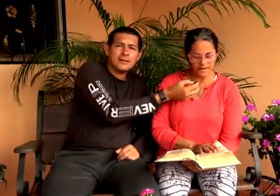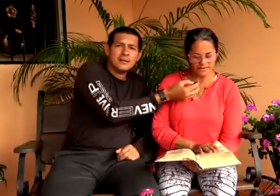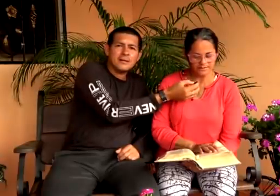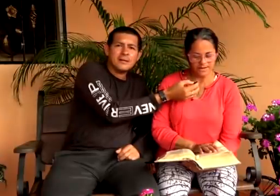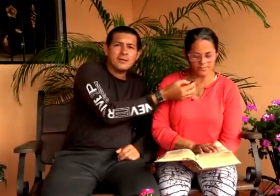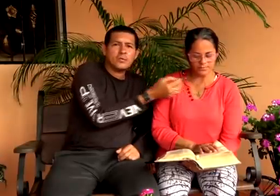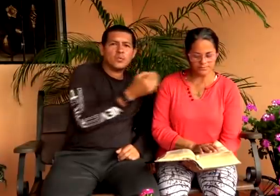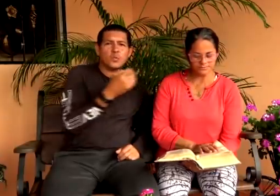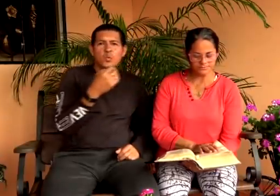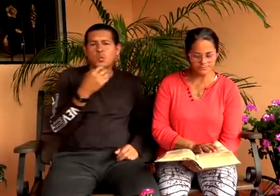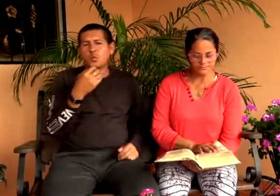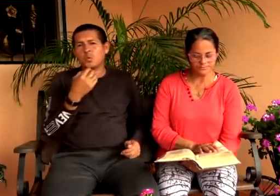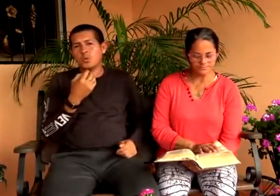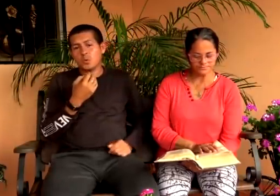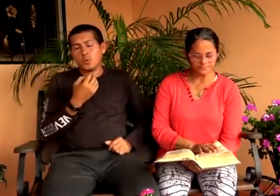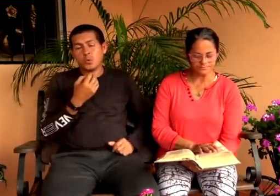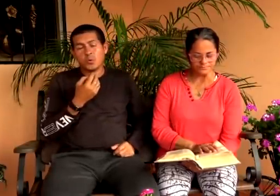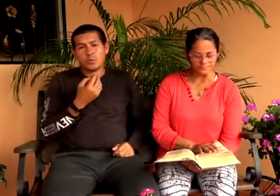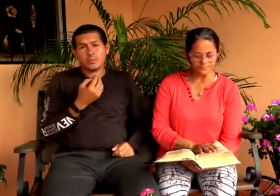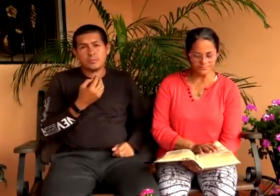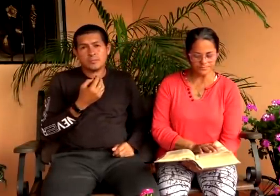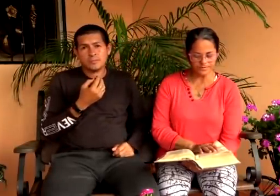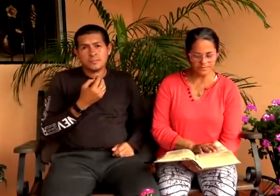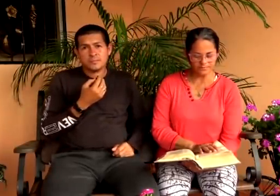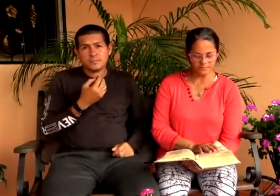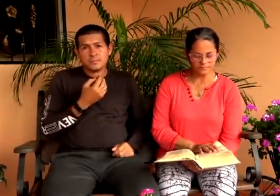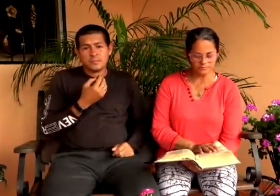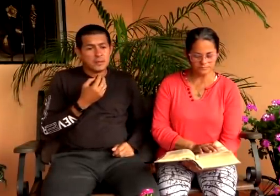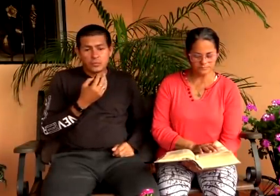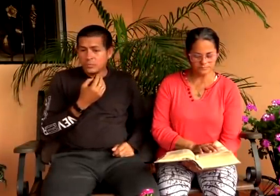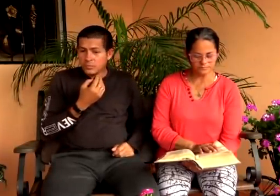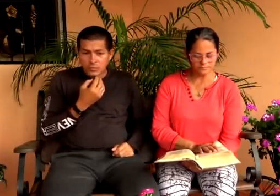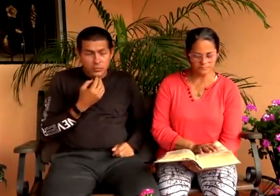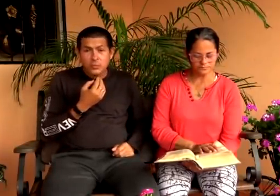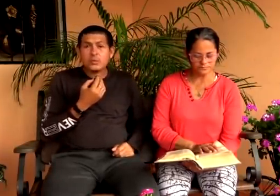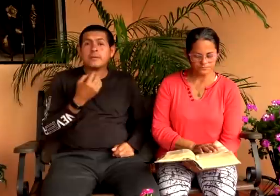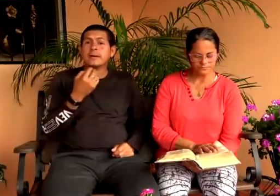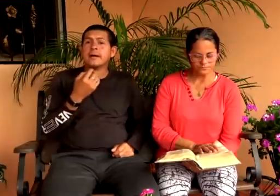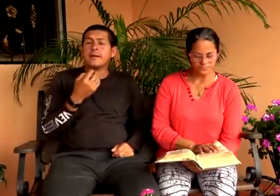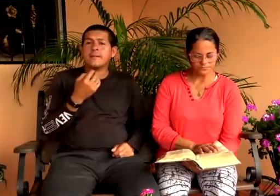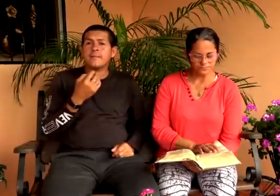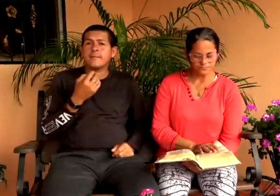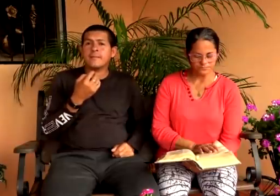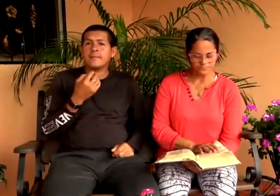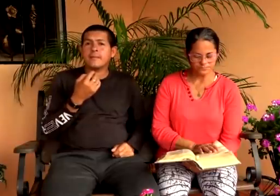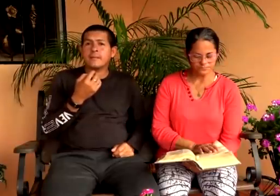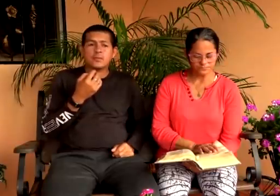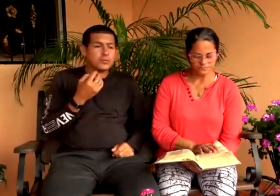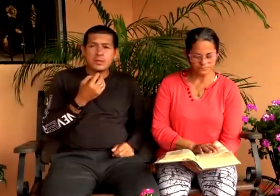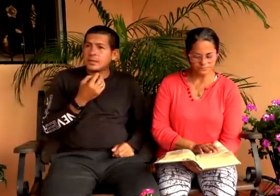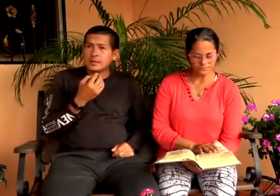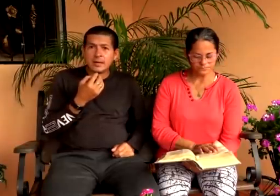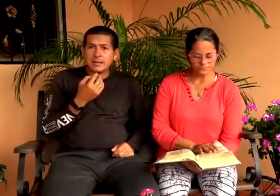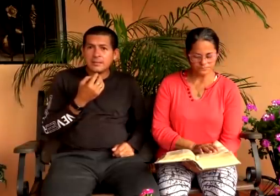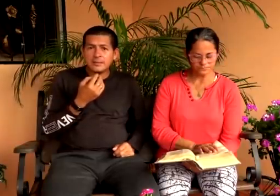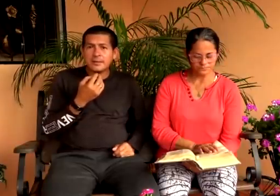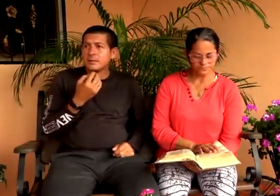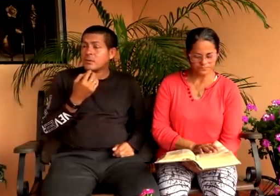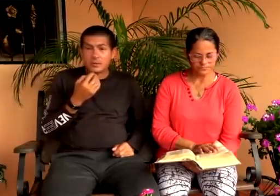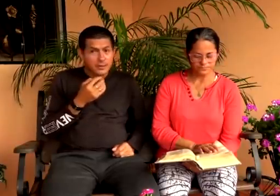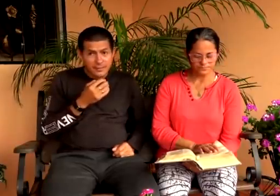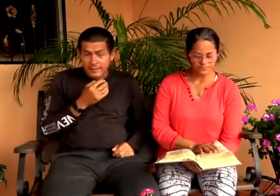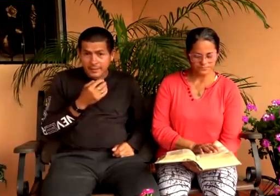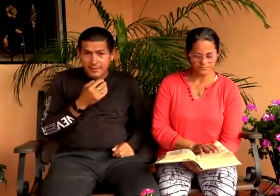al diablo uy duro eso es muy duro verdad no tienen nada